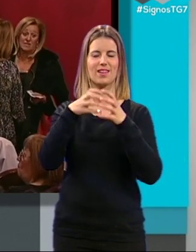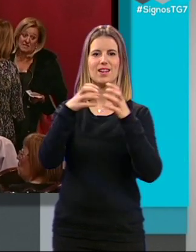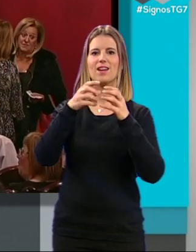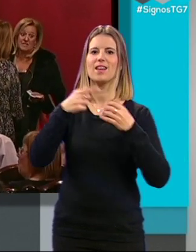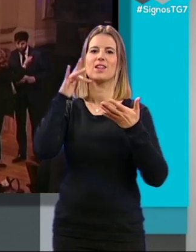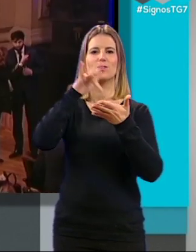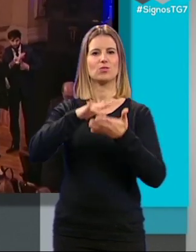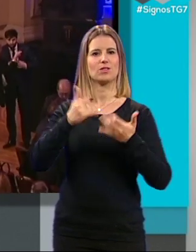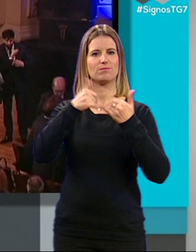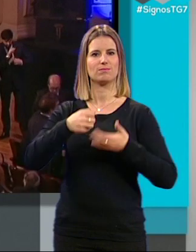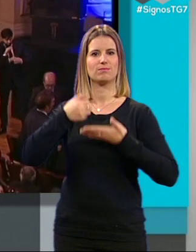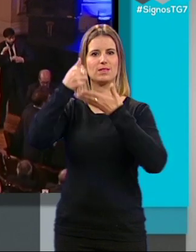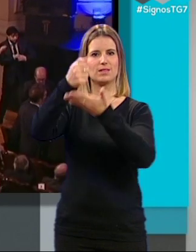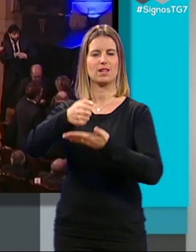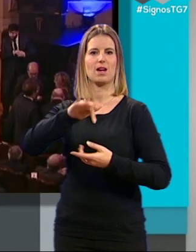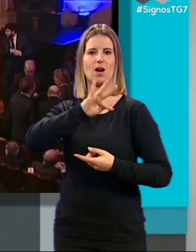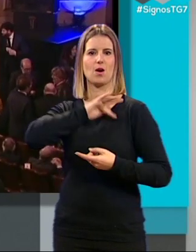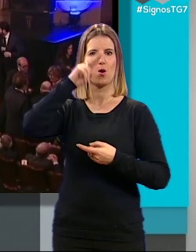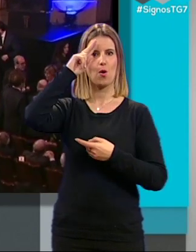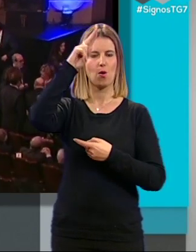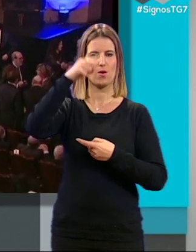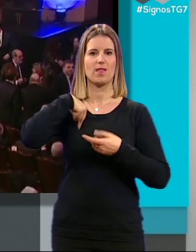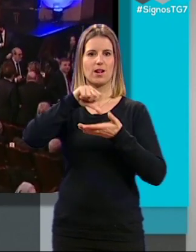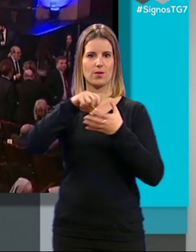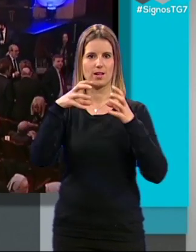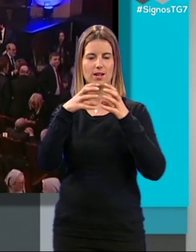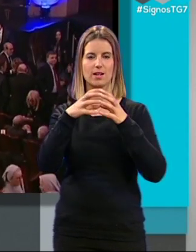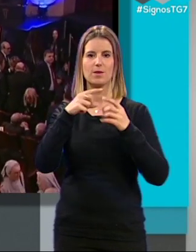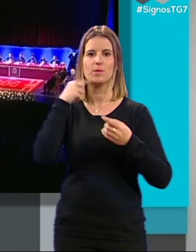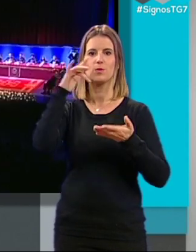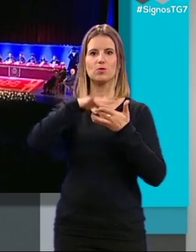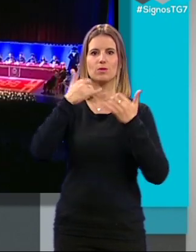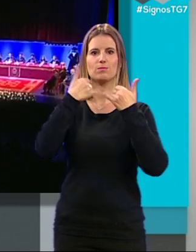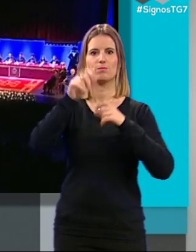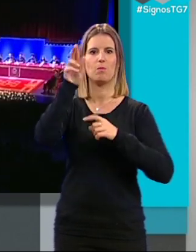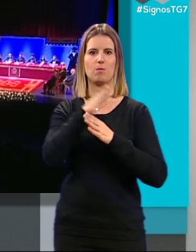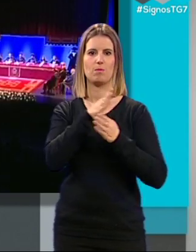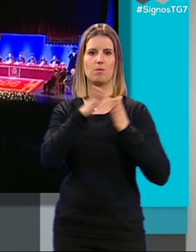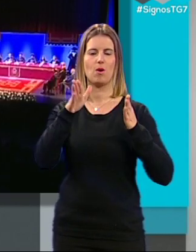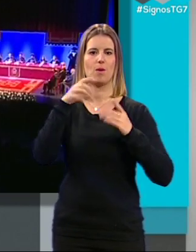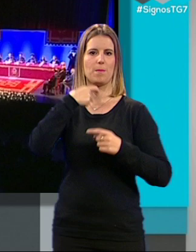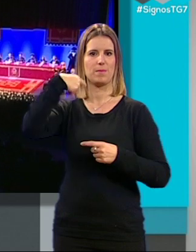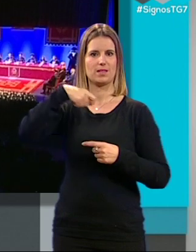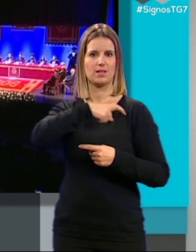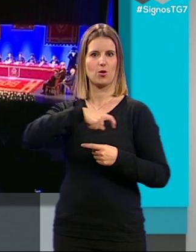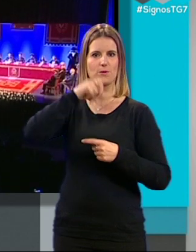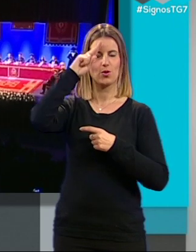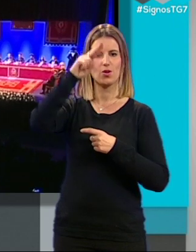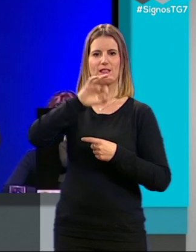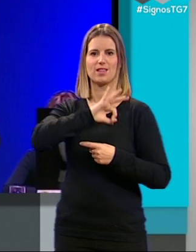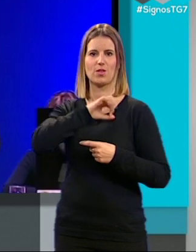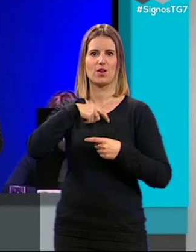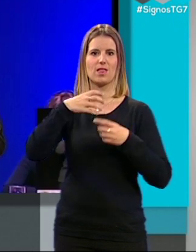solemne de entrega de los honores y distinciones de la ciudad. El acto lo abrió el presidente de la Comisión de Honores y Distinciones del